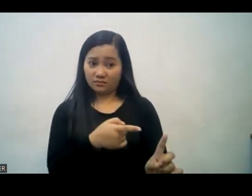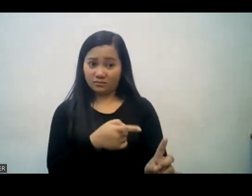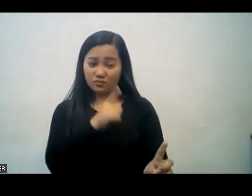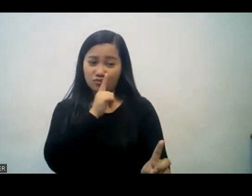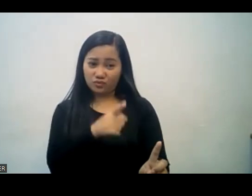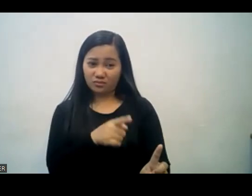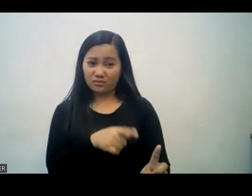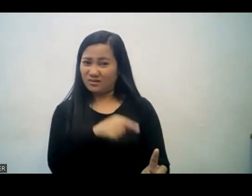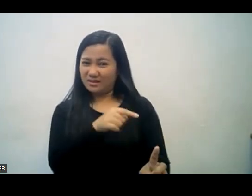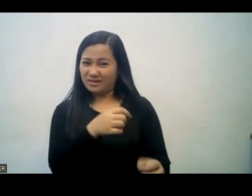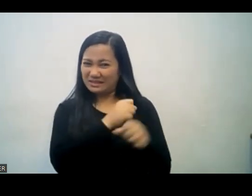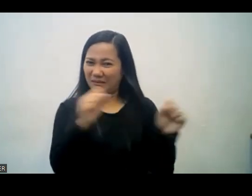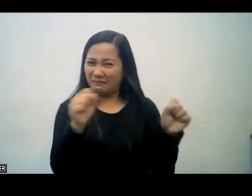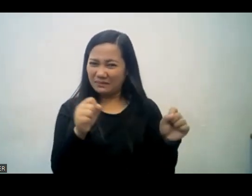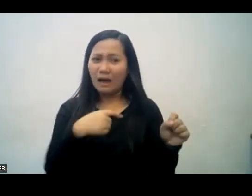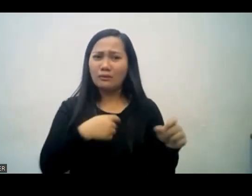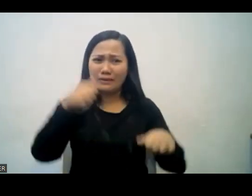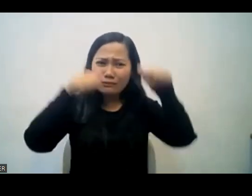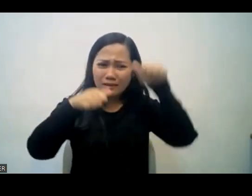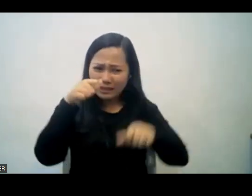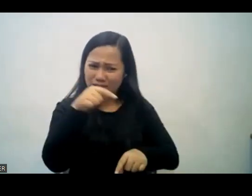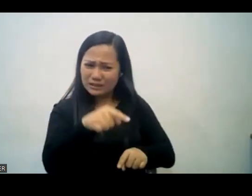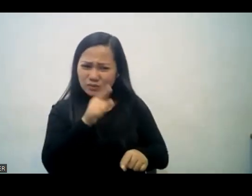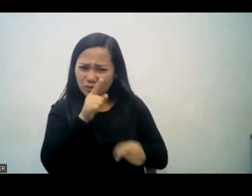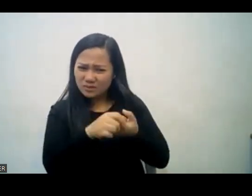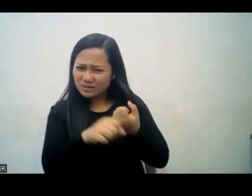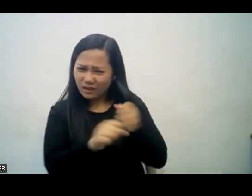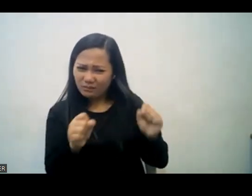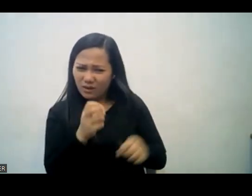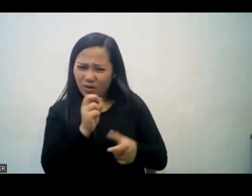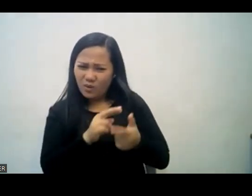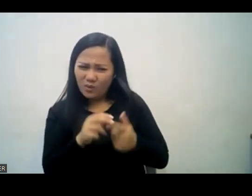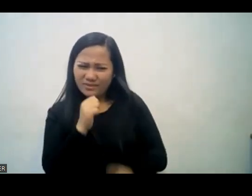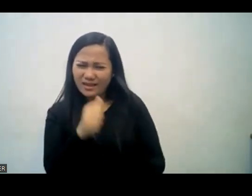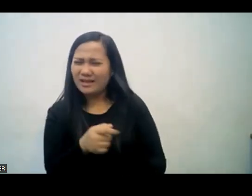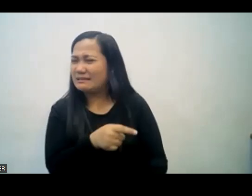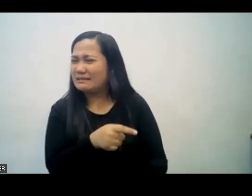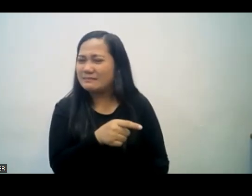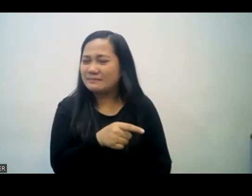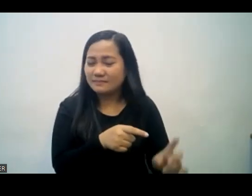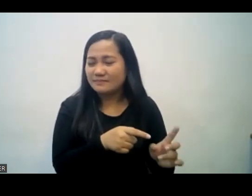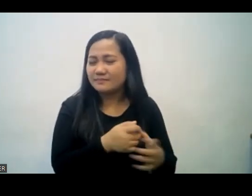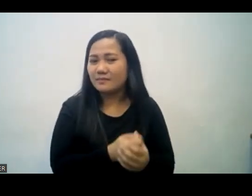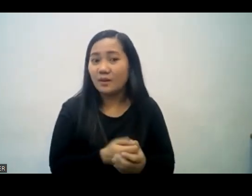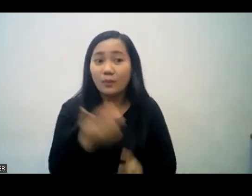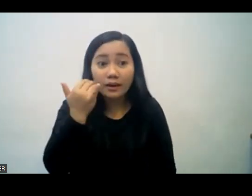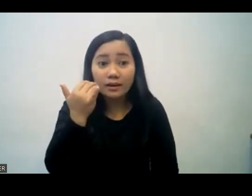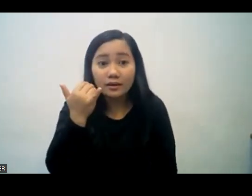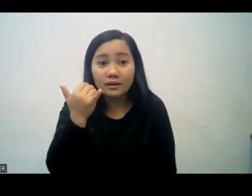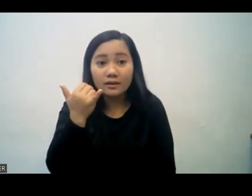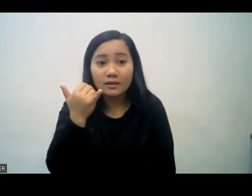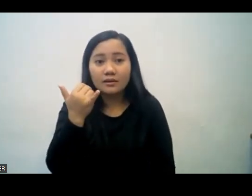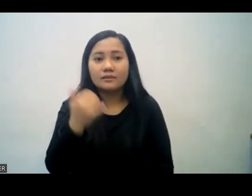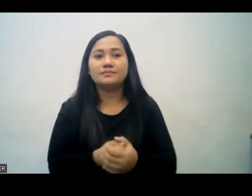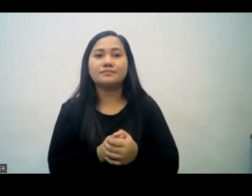kaya kaya kaya kaya meron mayroon kong malaking pagdududa kung talaga siya ay naligtas o hindi. we remember how